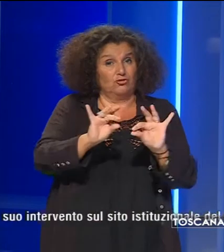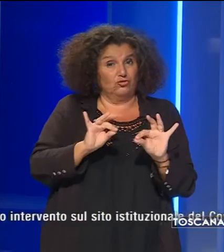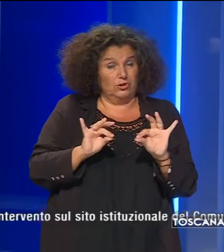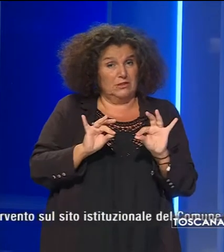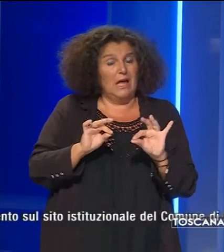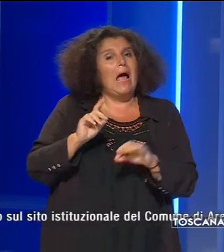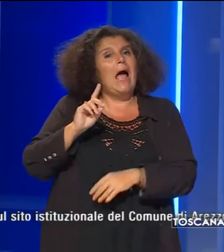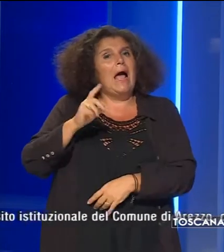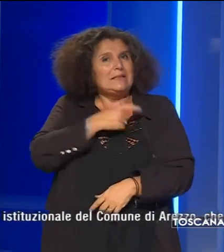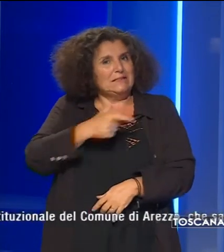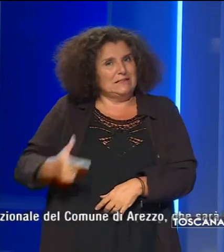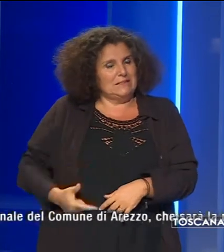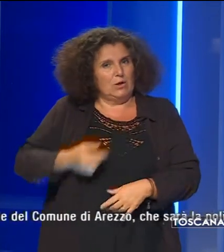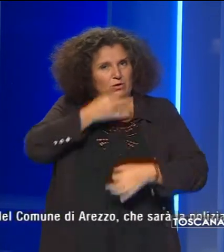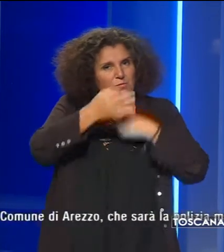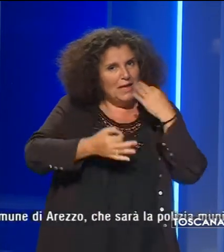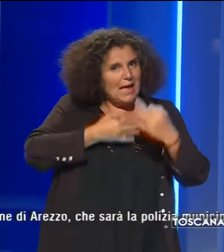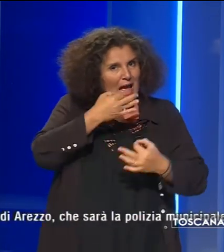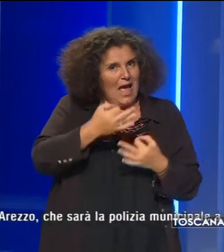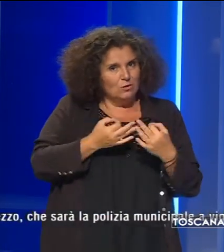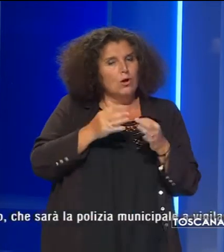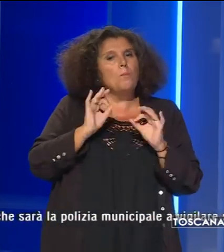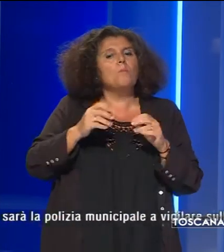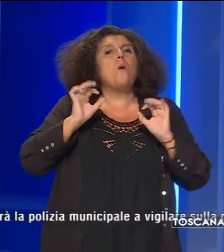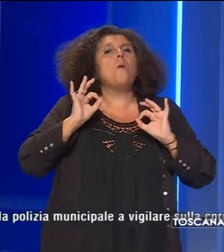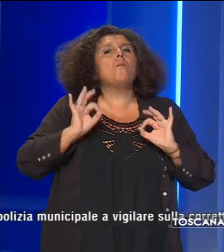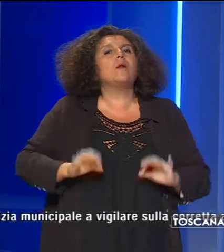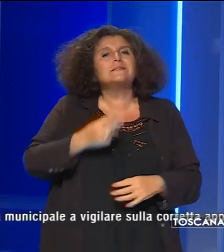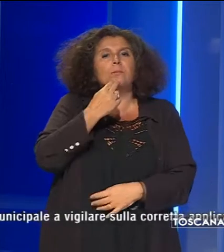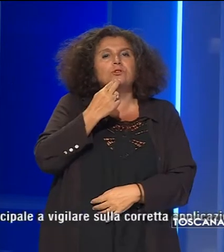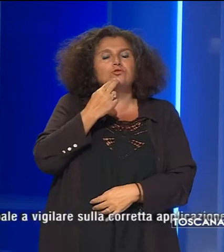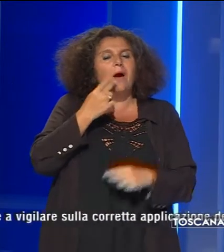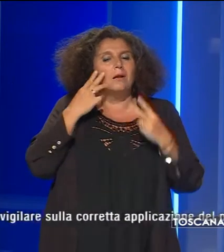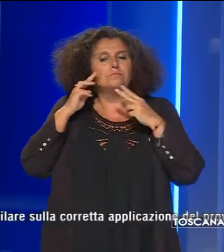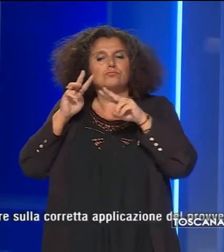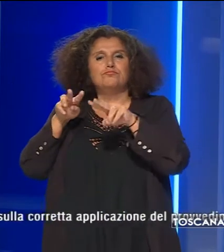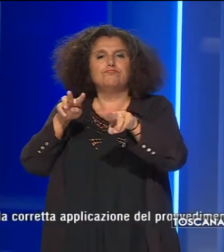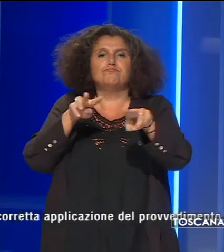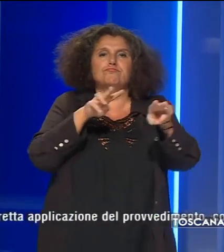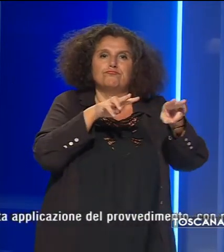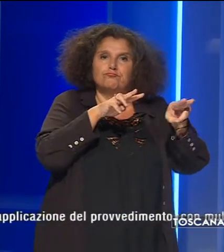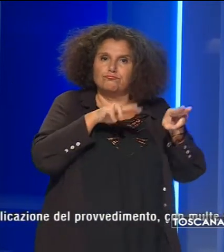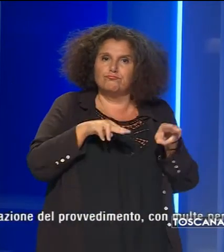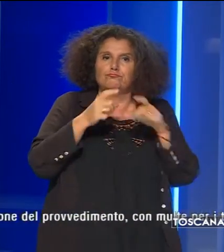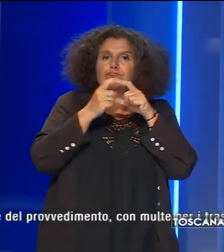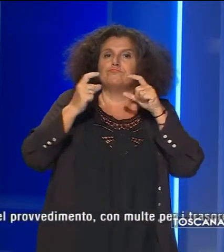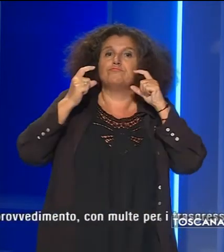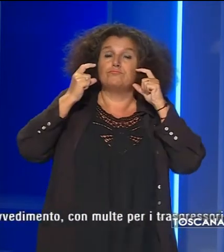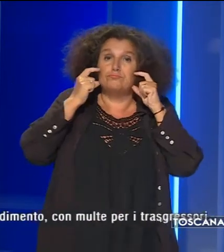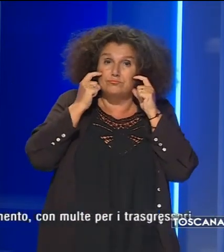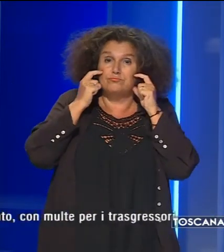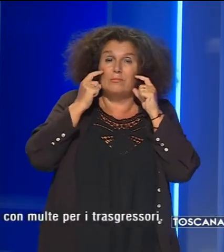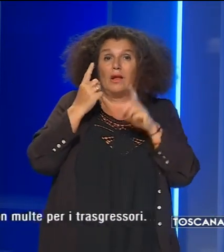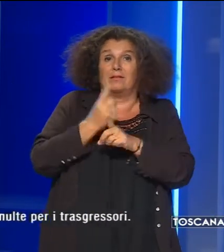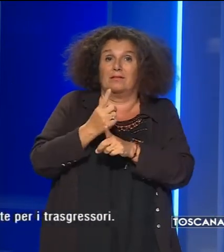Ghinelli ha specificato che sarà la polizia municipale a vigilare sulla corretta applicazione del provvedimento